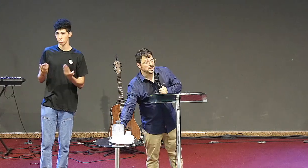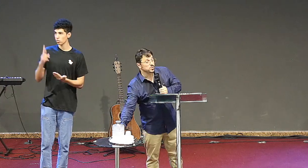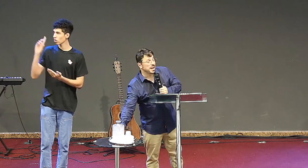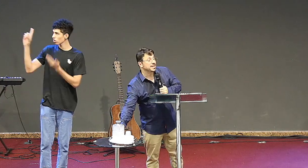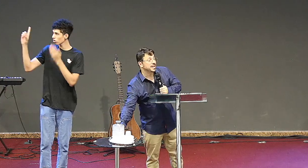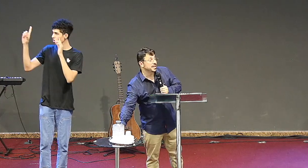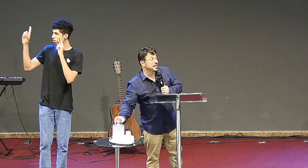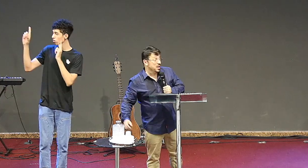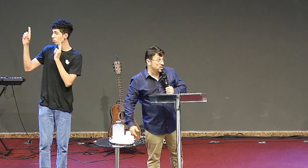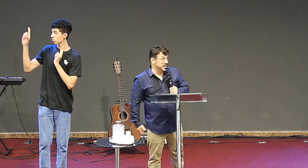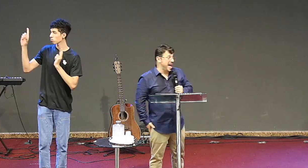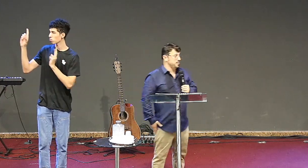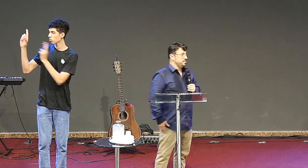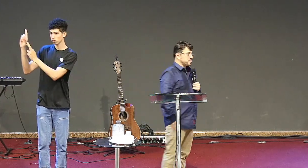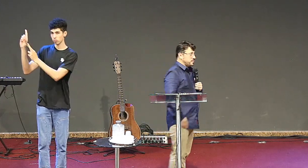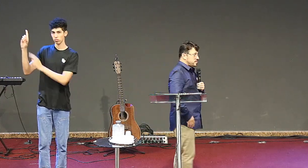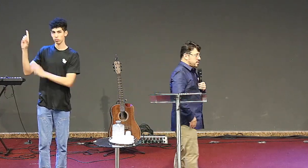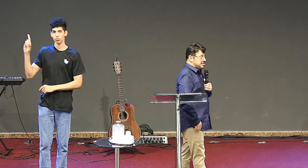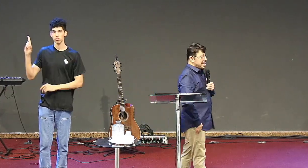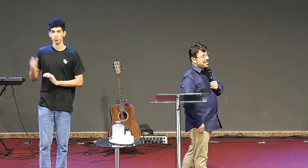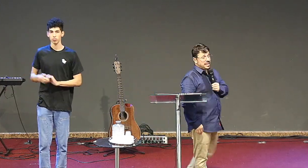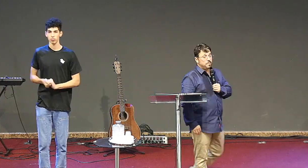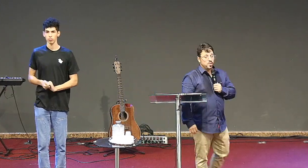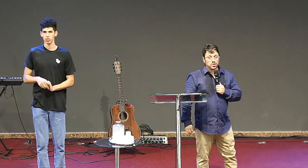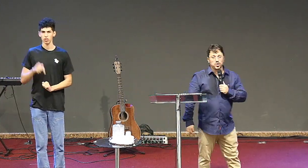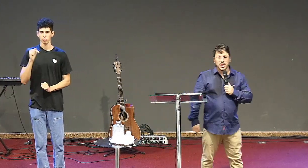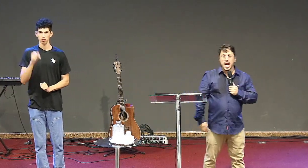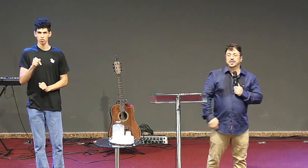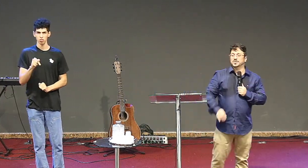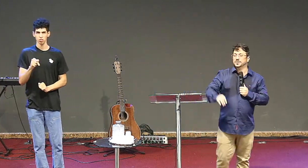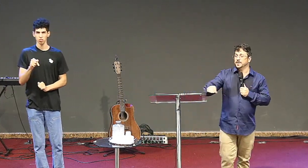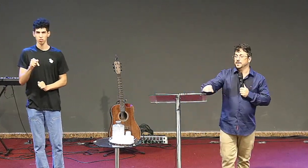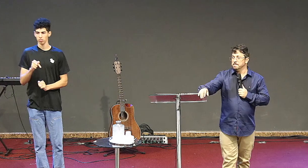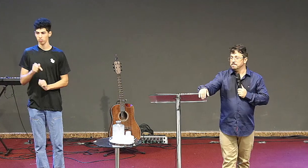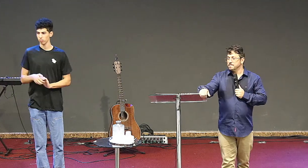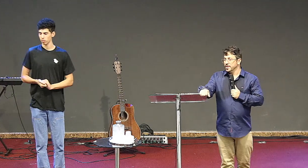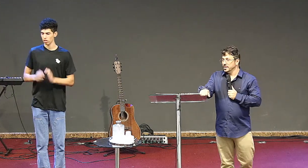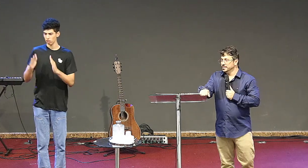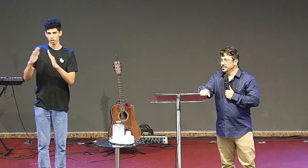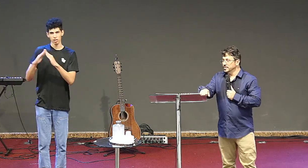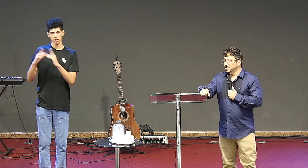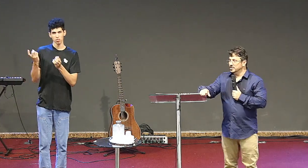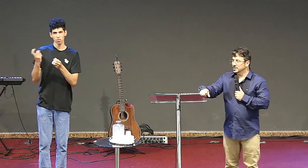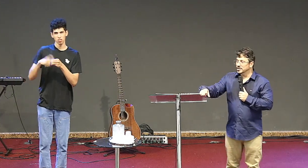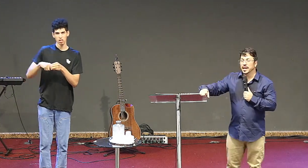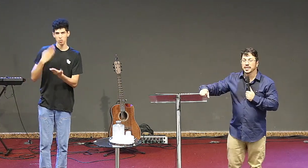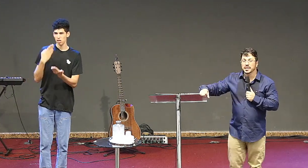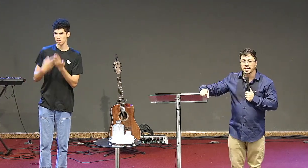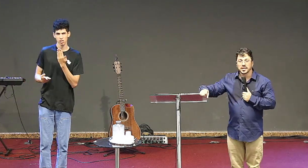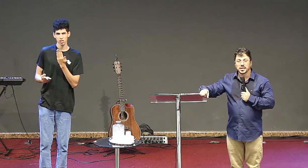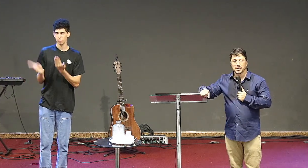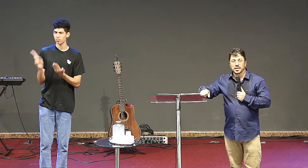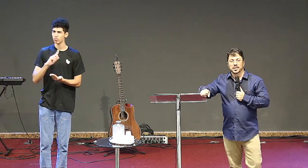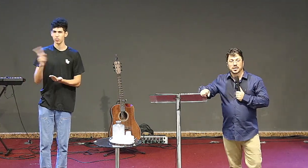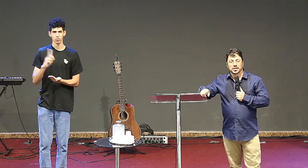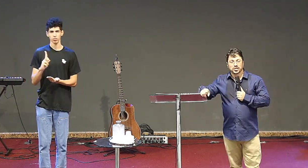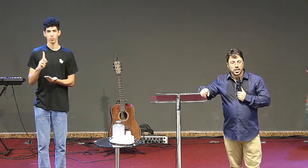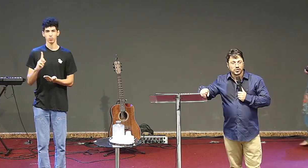não saia daqui derrotado saia daqui posicionado saia daqui